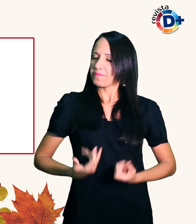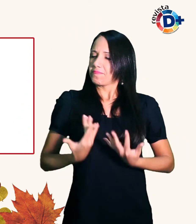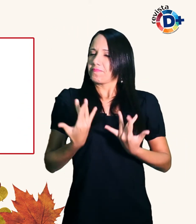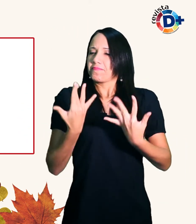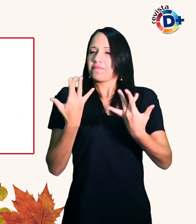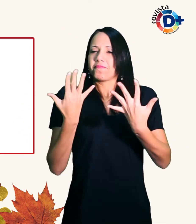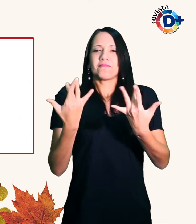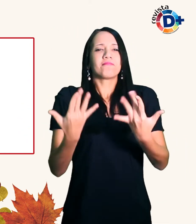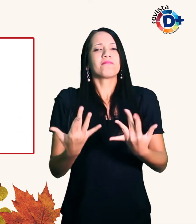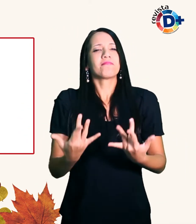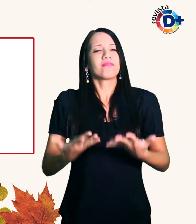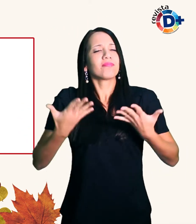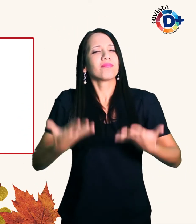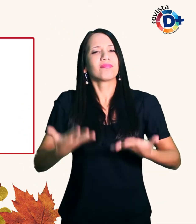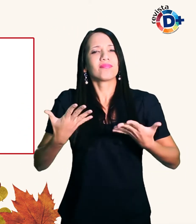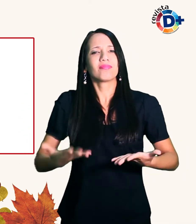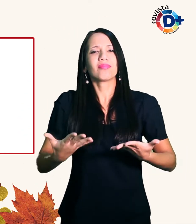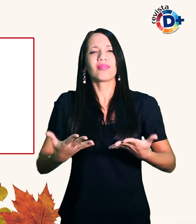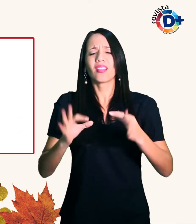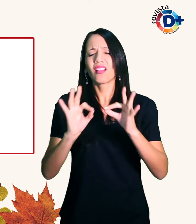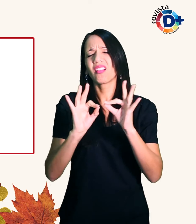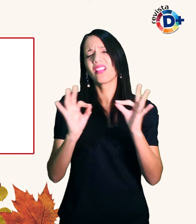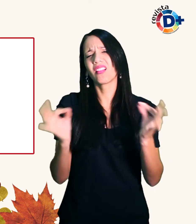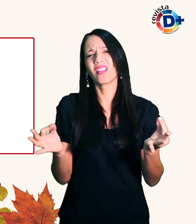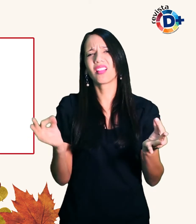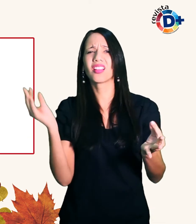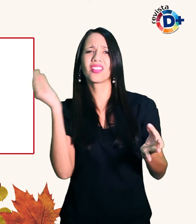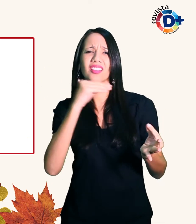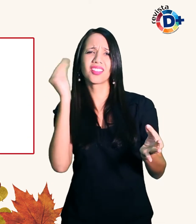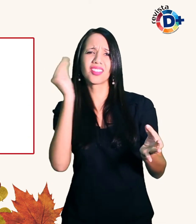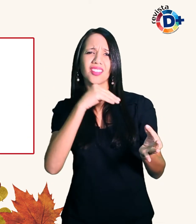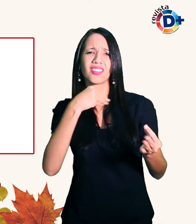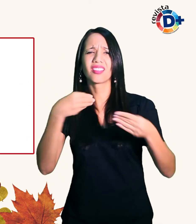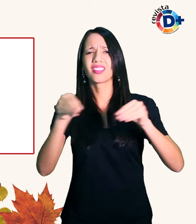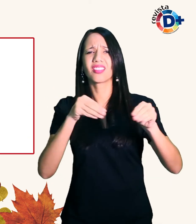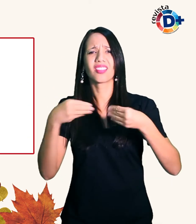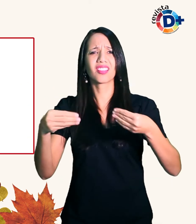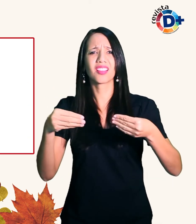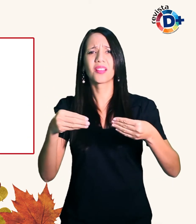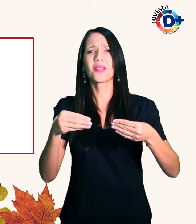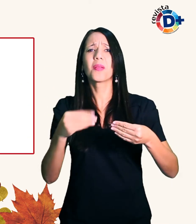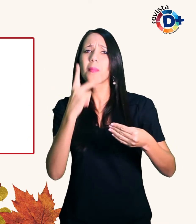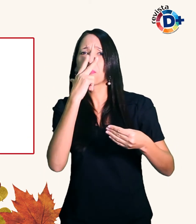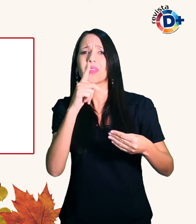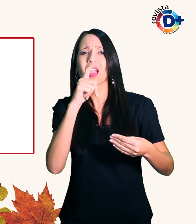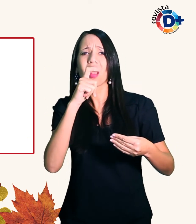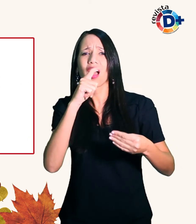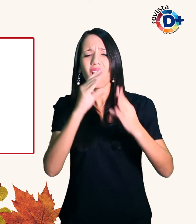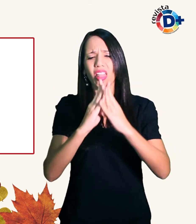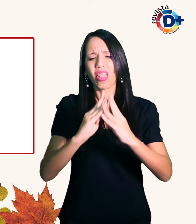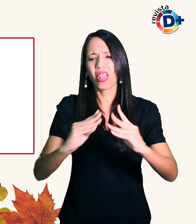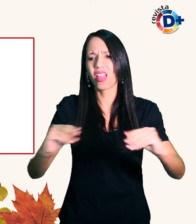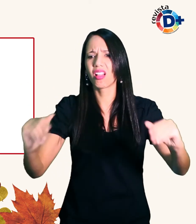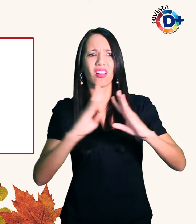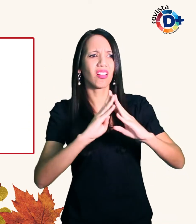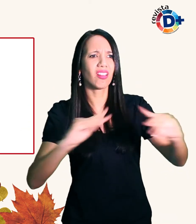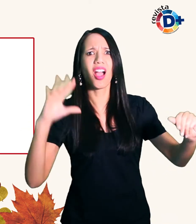frágeis Líquidas escorrem pelos vãos dos dedos porque não queremos o trabalho da